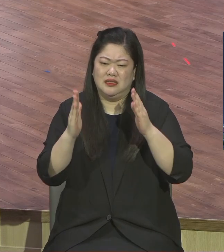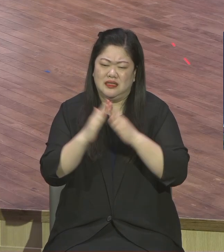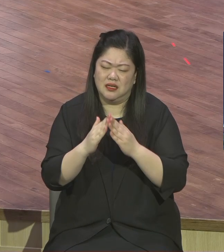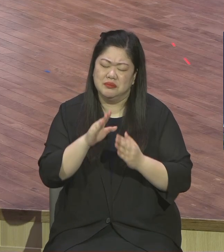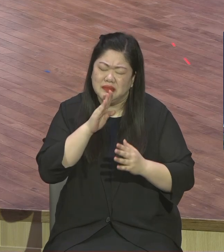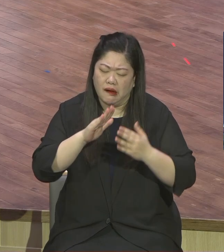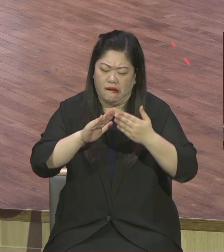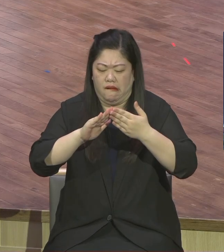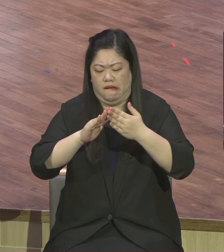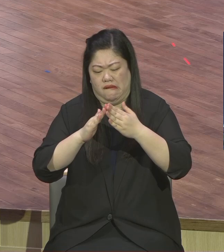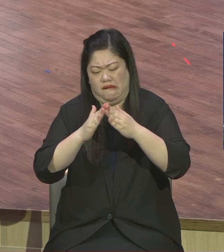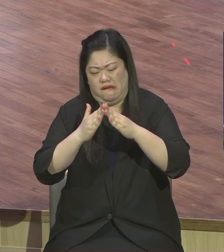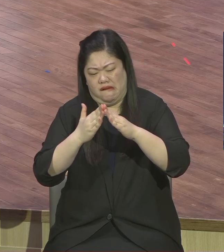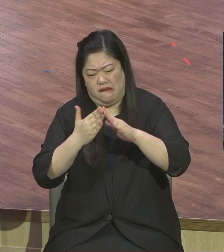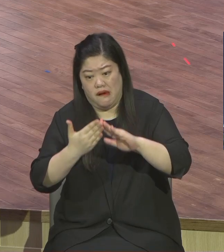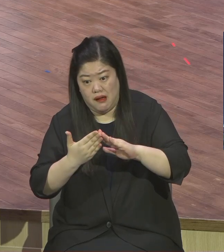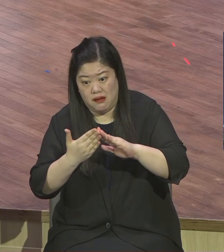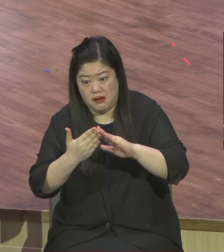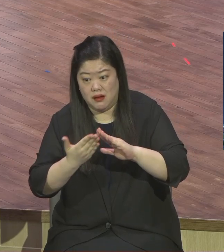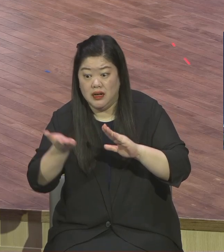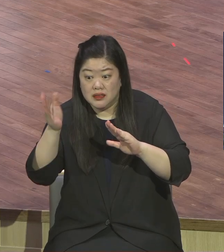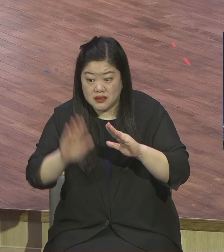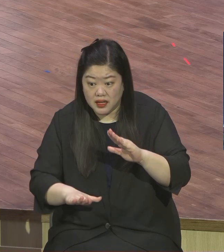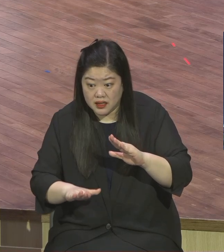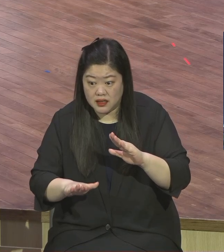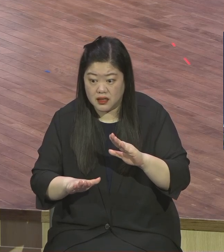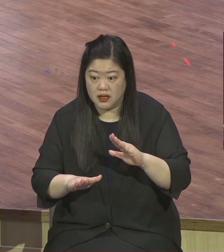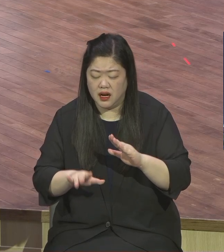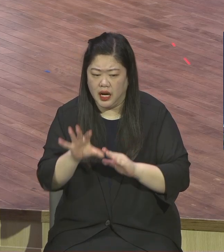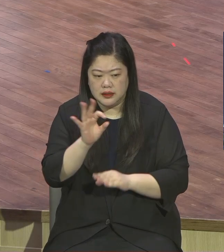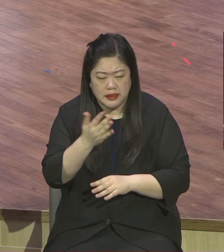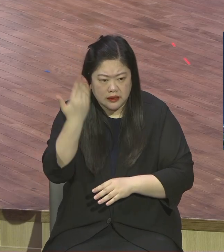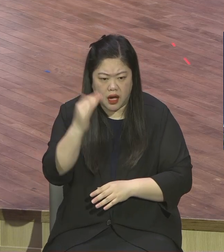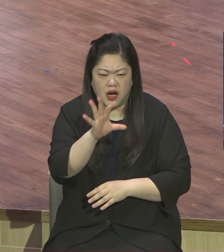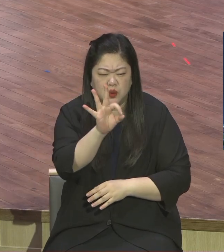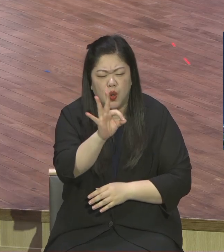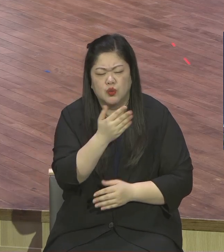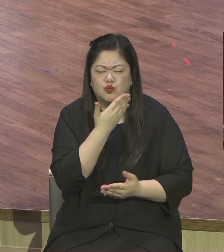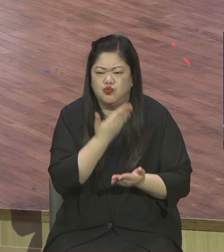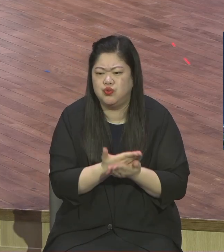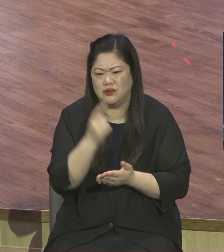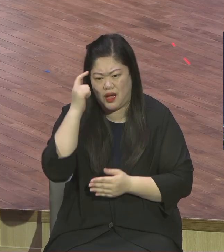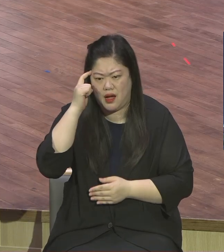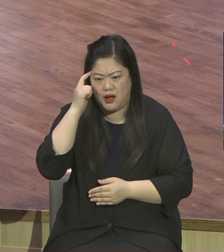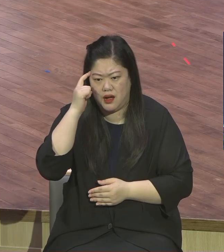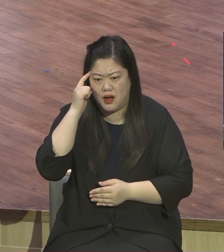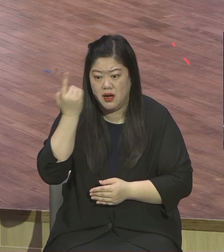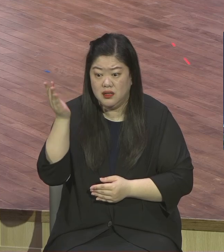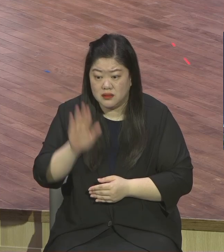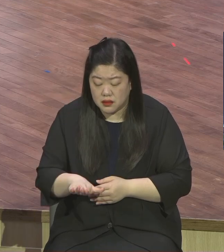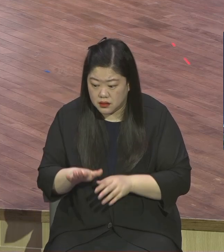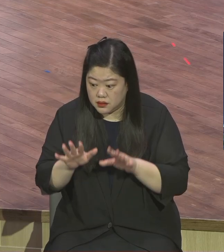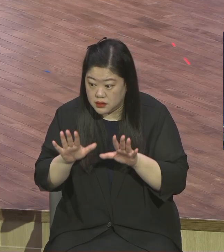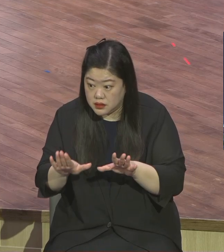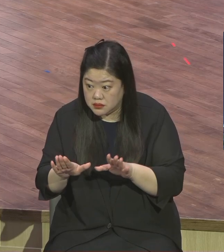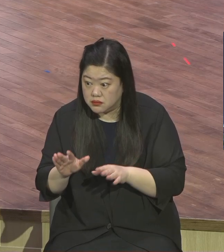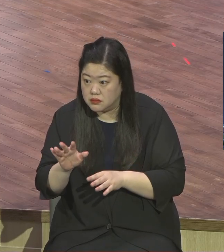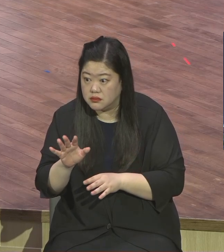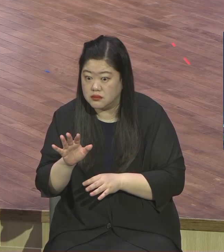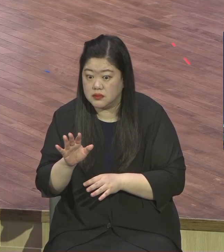물질이 종이 안되면 만드셨냐 물질을 물질을 얼마나 귀한거에요 땀 흘려 수거에서 물질이 남의 주문이 돈이 내 주문이 들어오기가